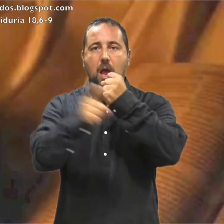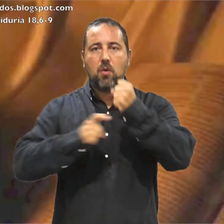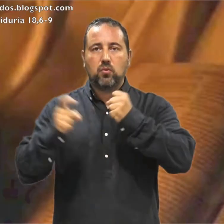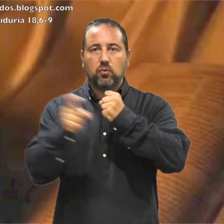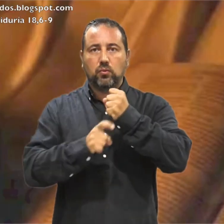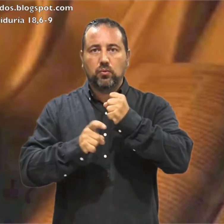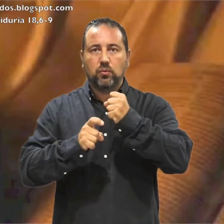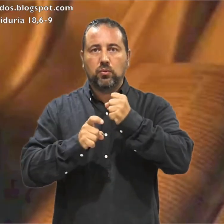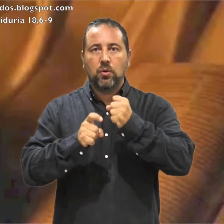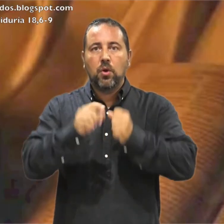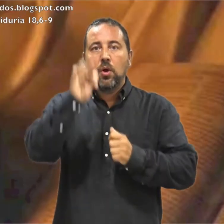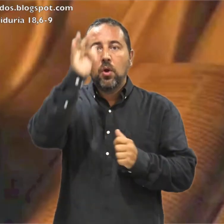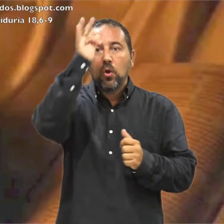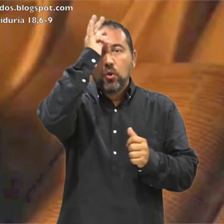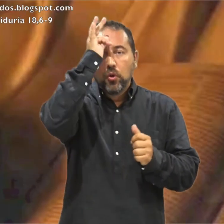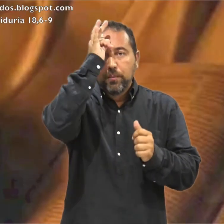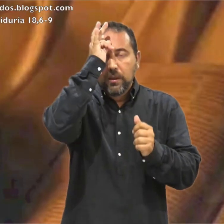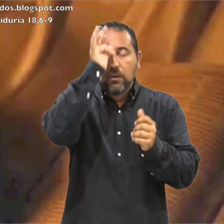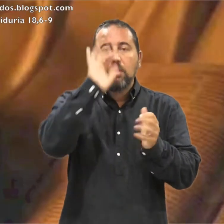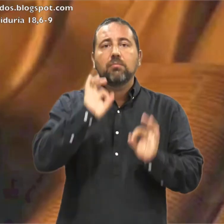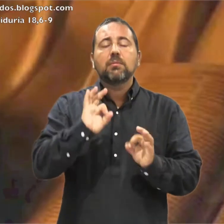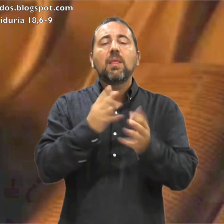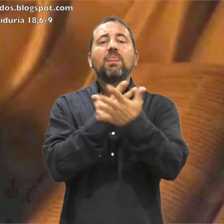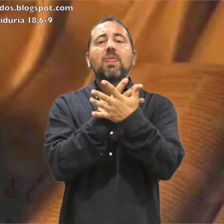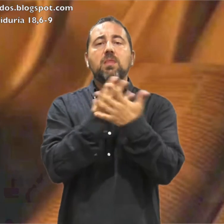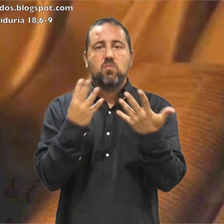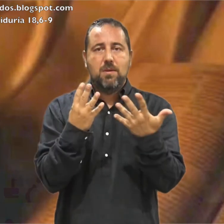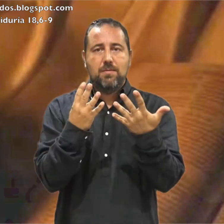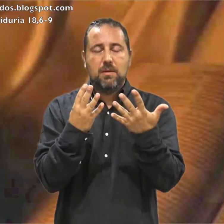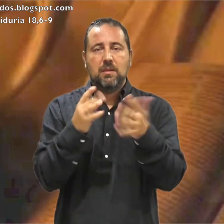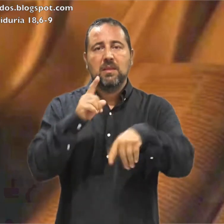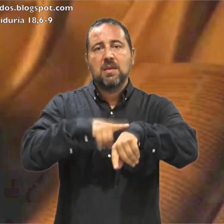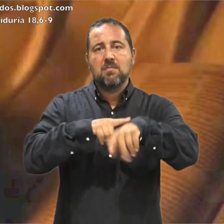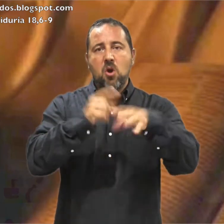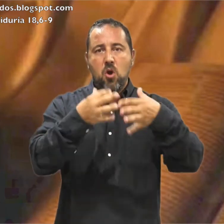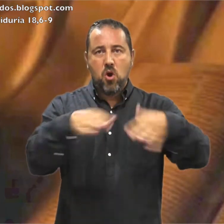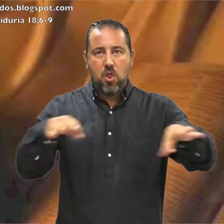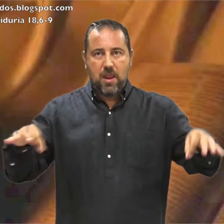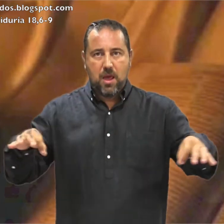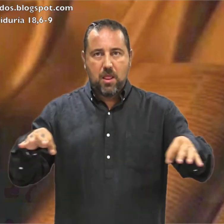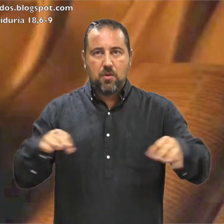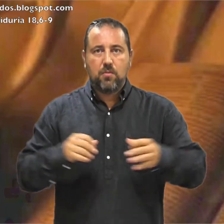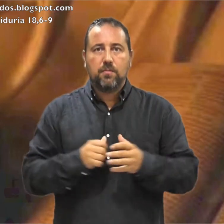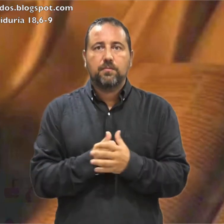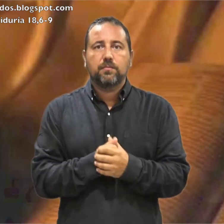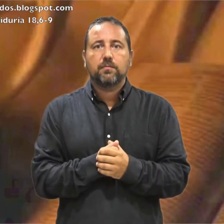7 de agosto Domingo 19 de tiempo ordinario